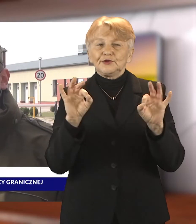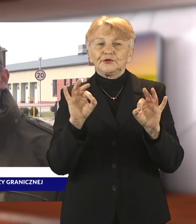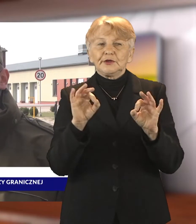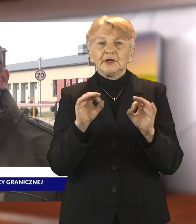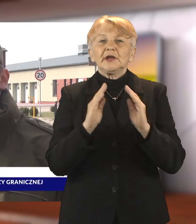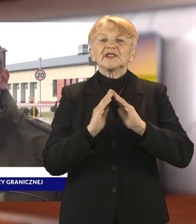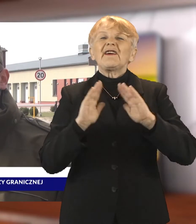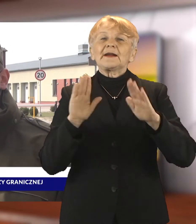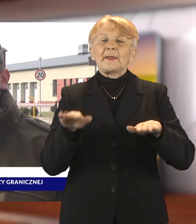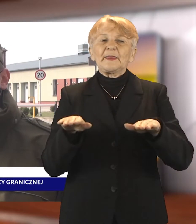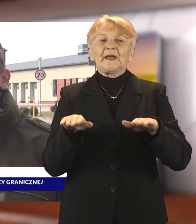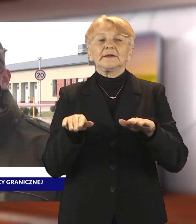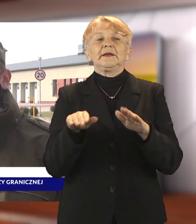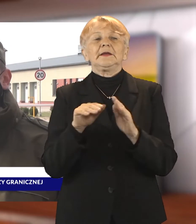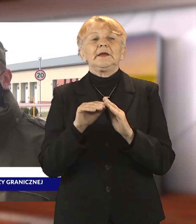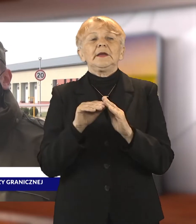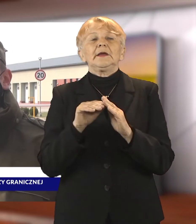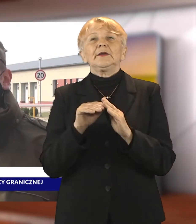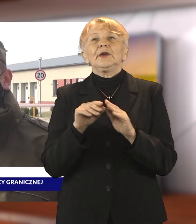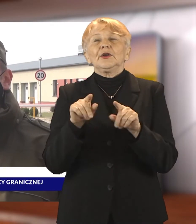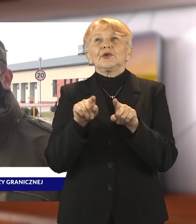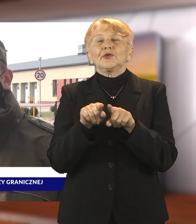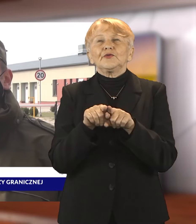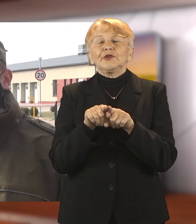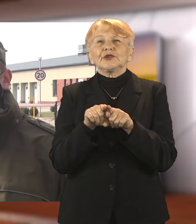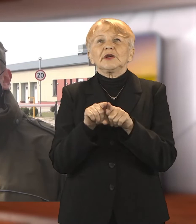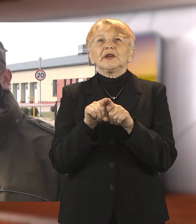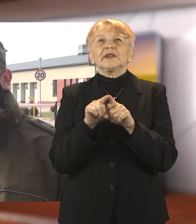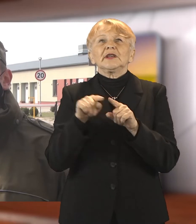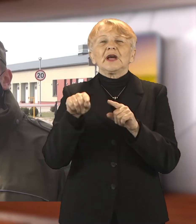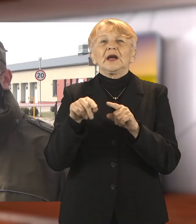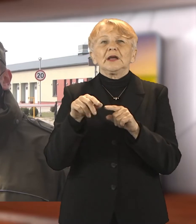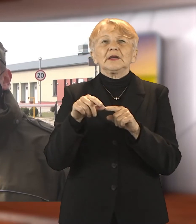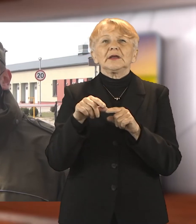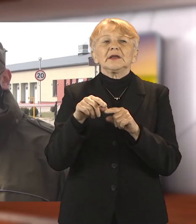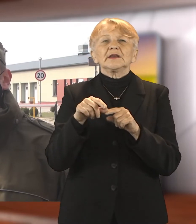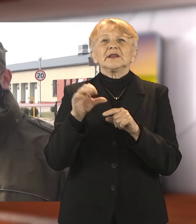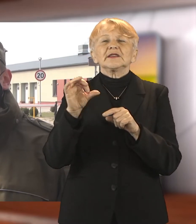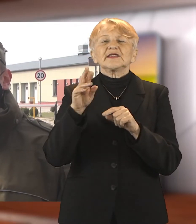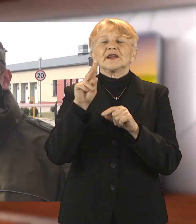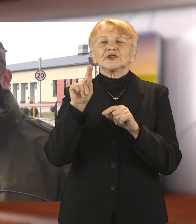Śląski Oddział, ale Straż Graniczna prowadzi wyrywkowe kontrole sanitarne.